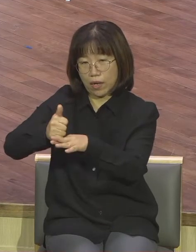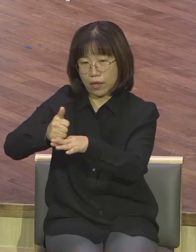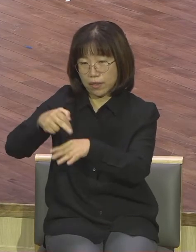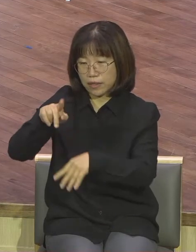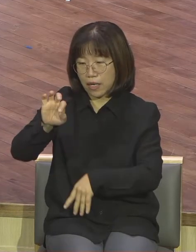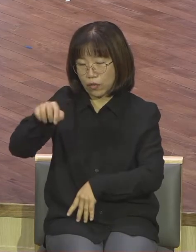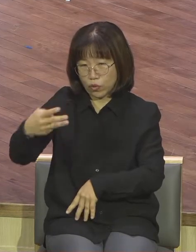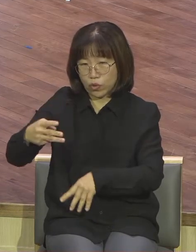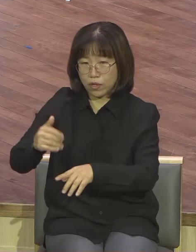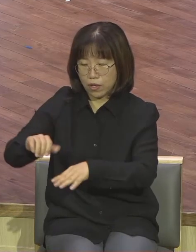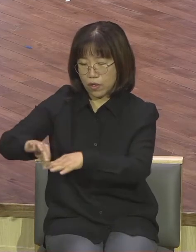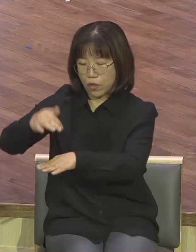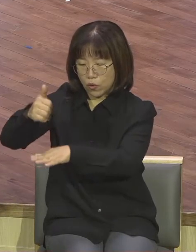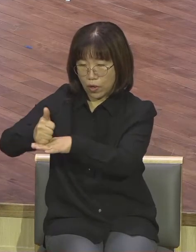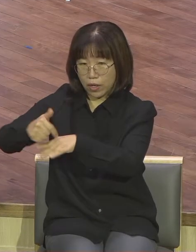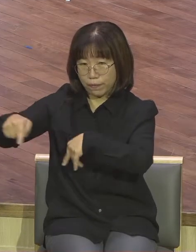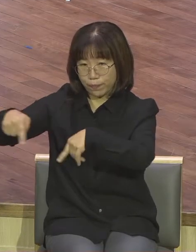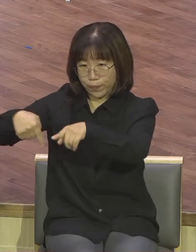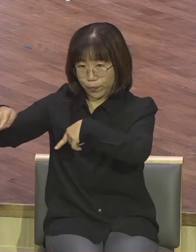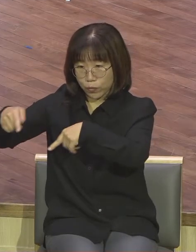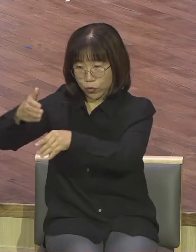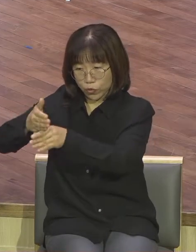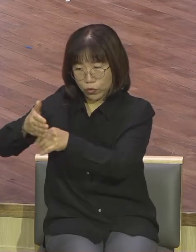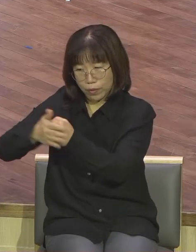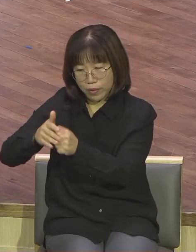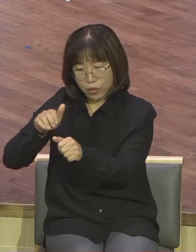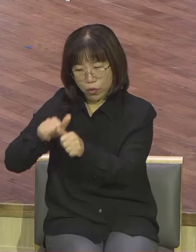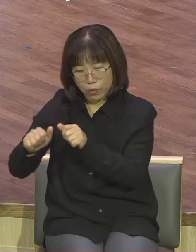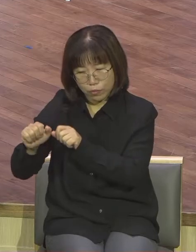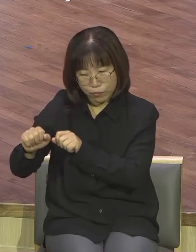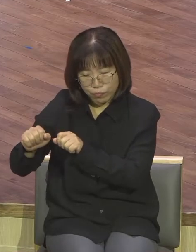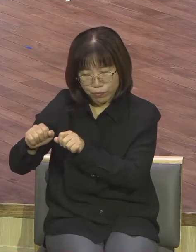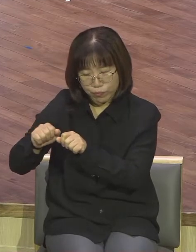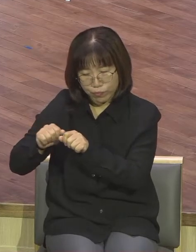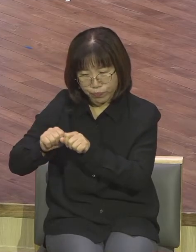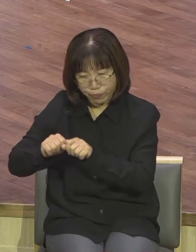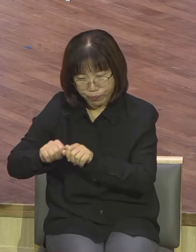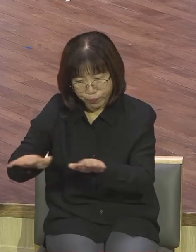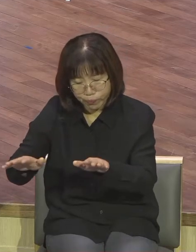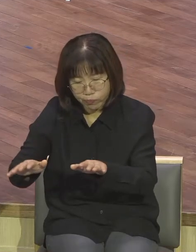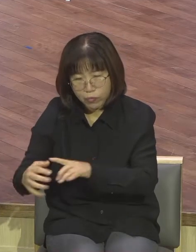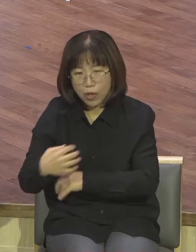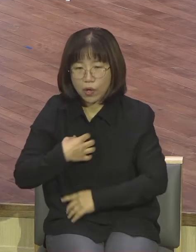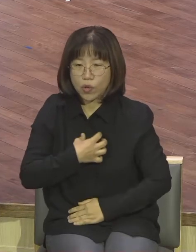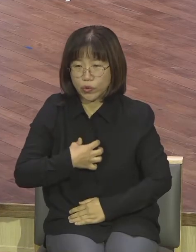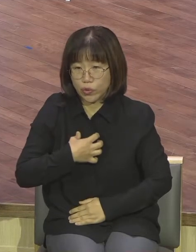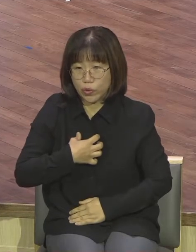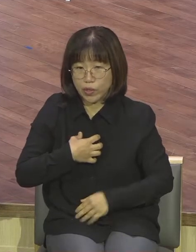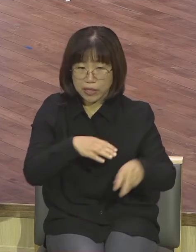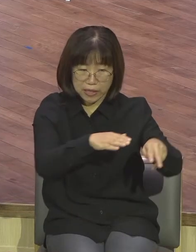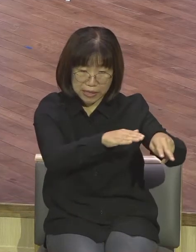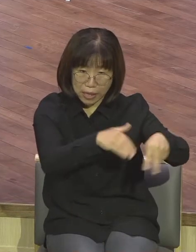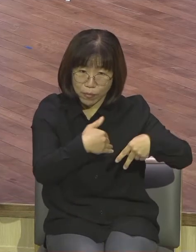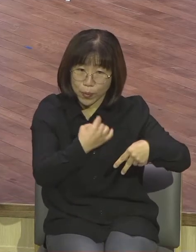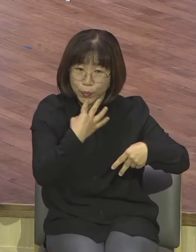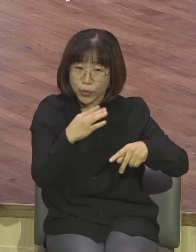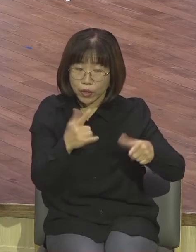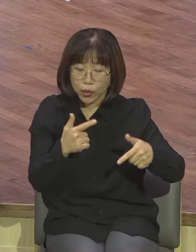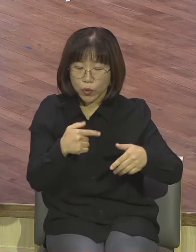이 소문이 혹시라도 나면 사무엘은 말할 것도 없고 이세의